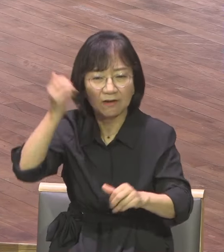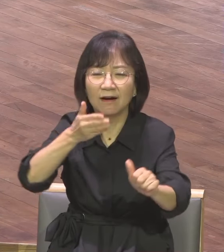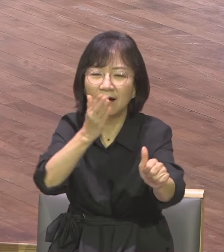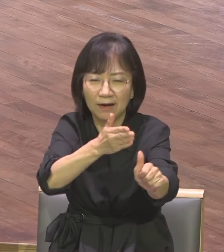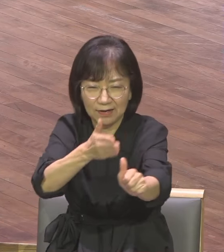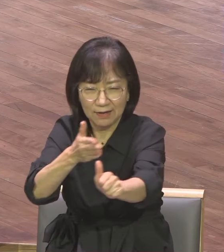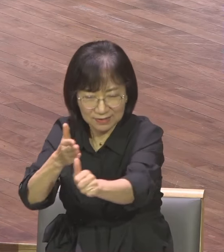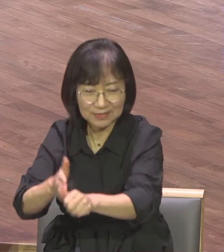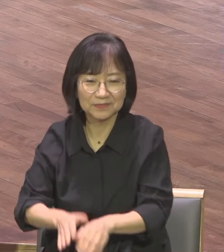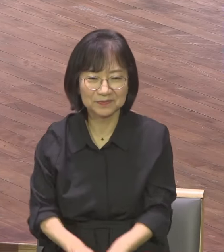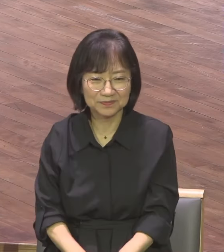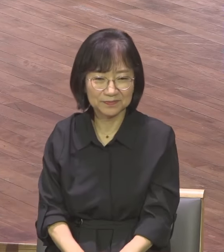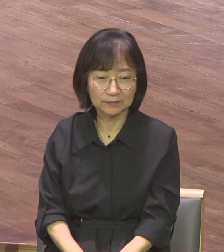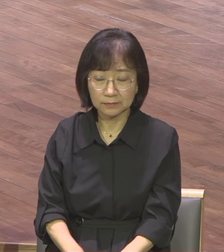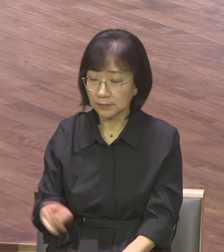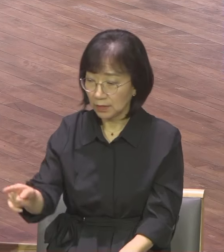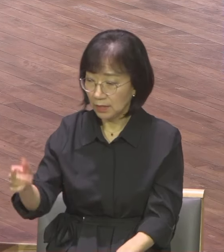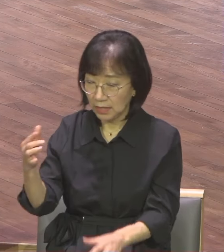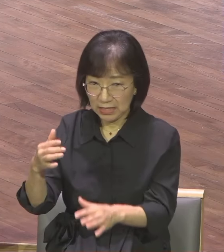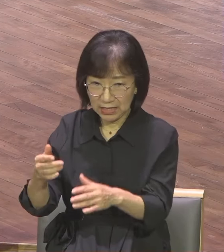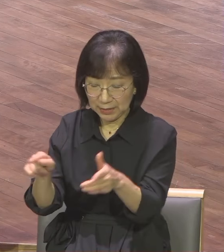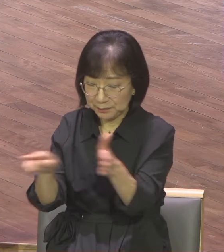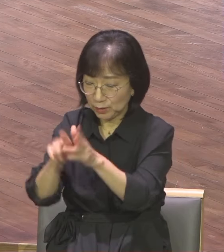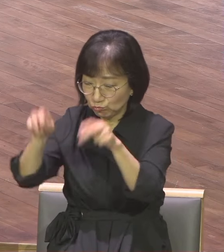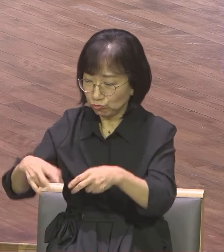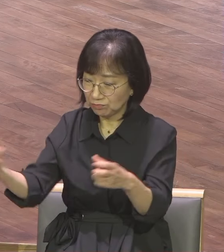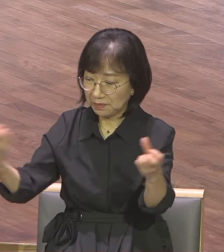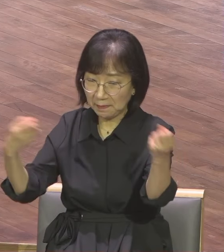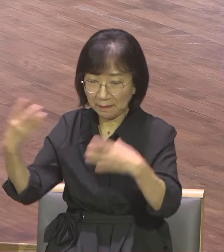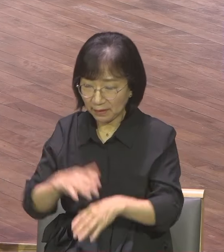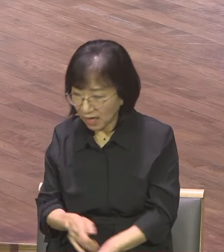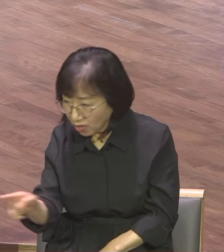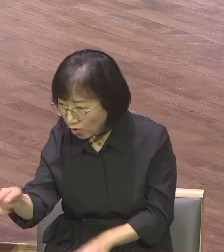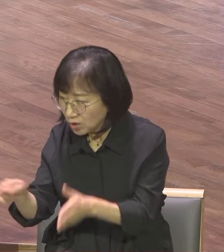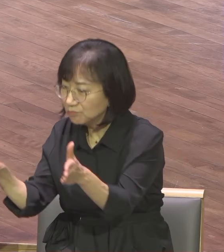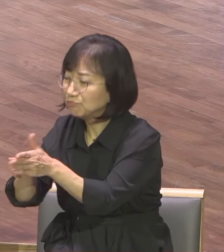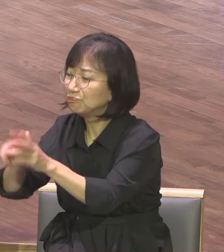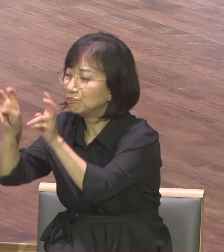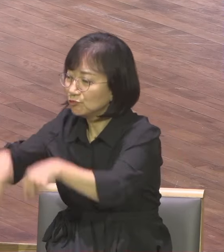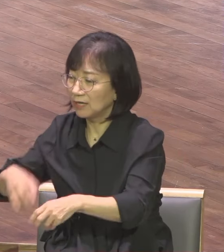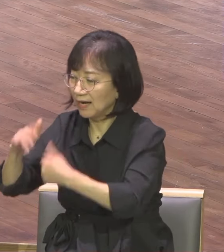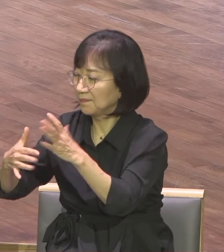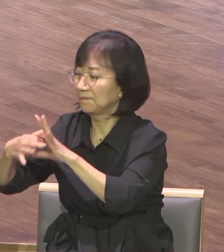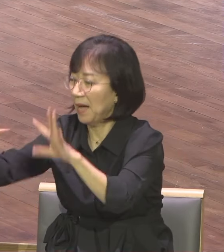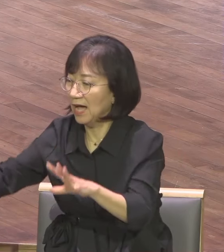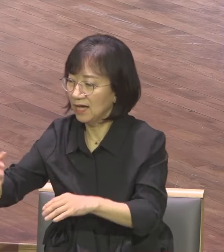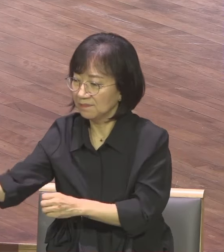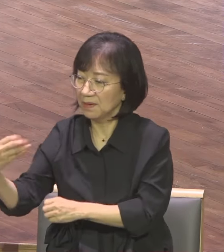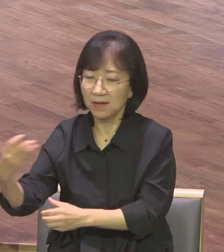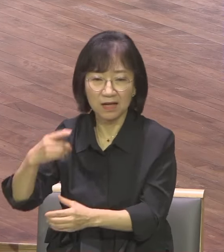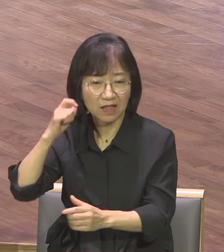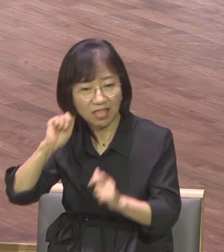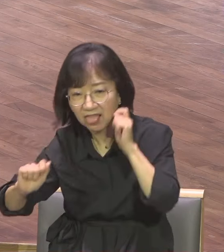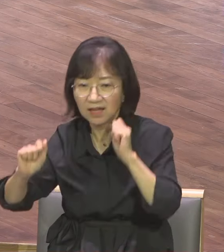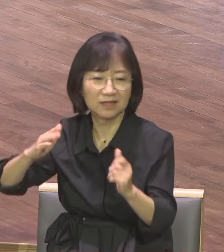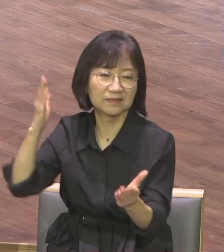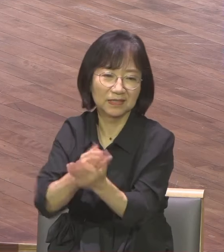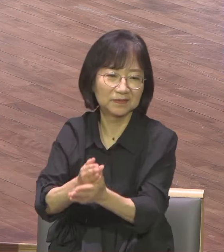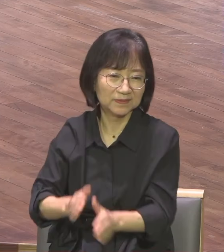불신자의 말을 들을 것인가 그럼 여러분이 선택해야 돼 아담은 어떤 소리를 들어야 됩니까? 이 선악의 알게